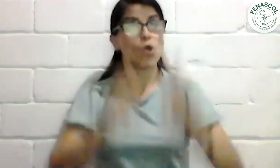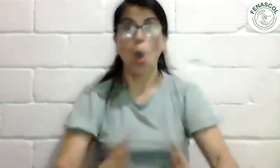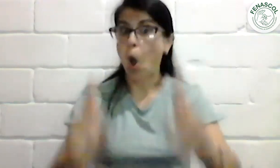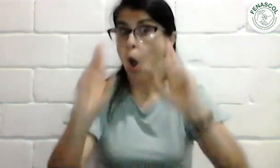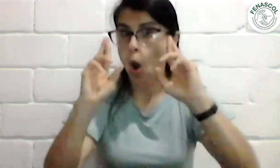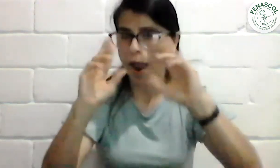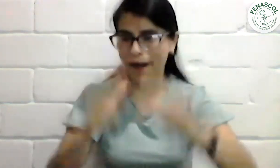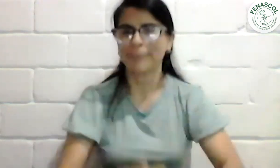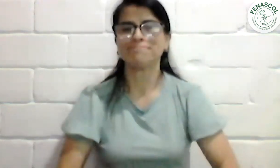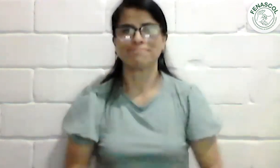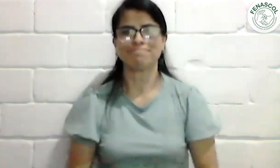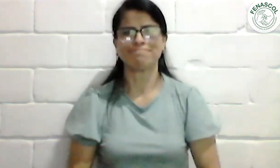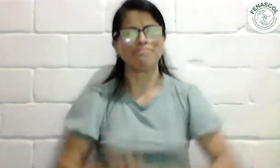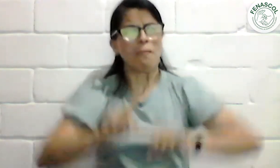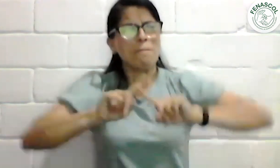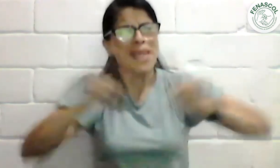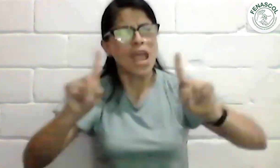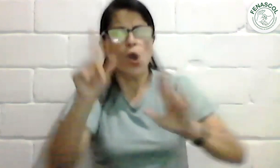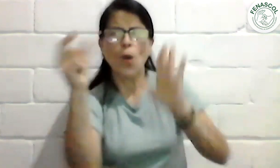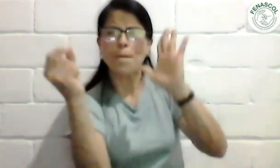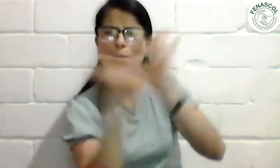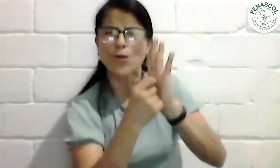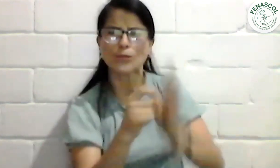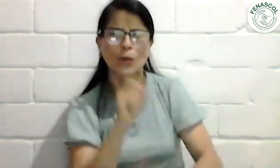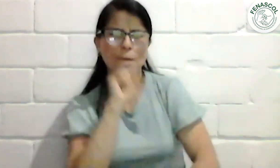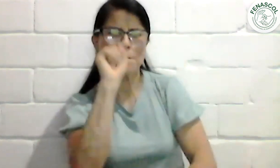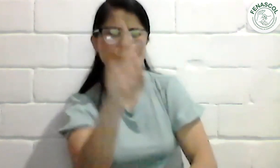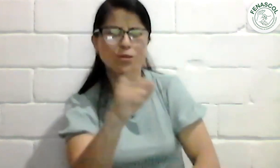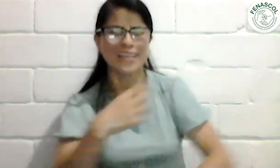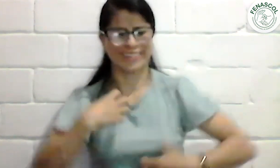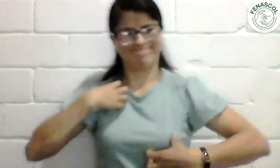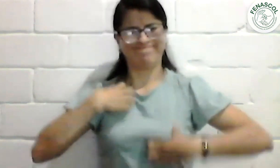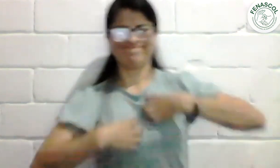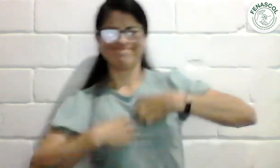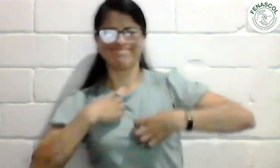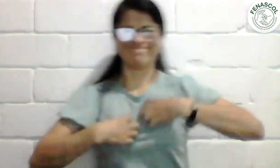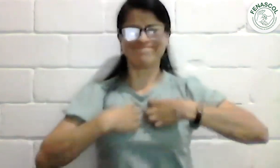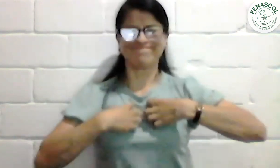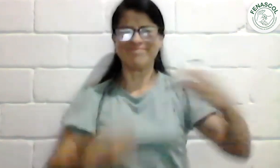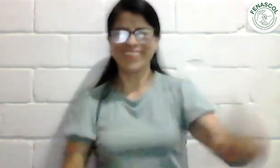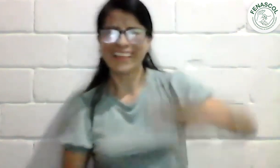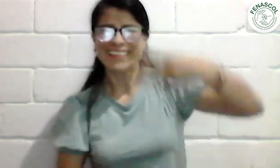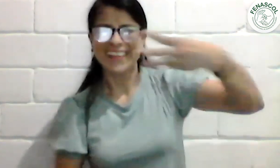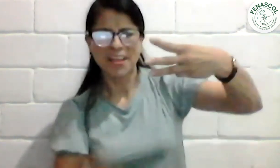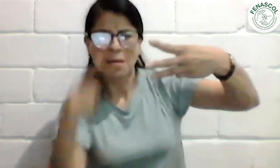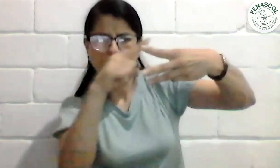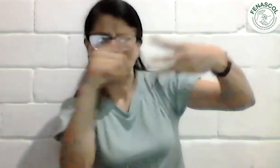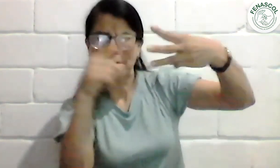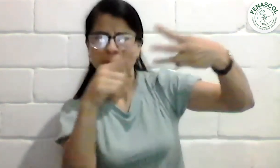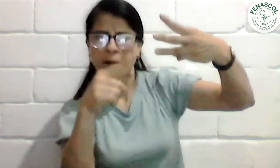Esto es un punto muy positivo que nos alegra, ojalá lo podamos lograr. Sin embargo, tenemos tres inquietudes